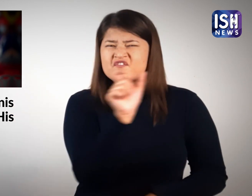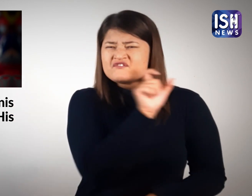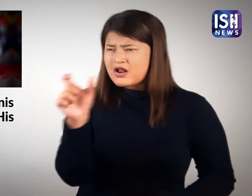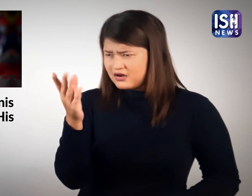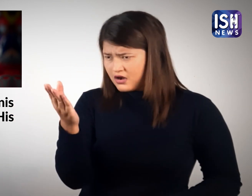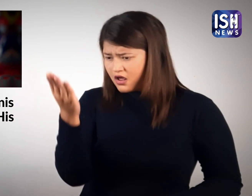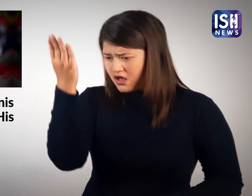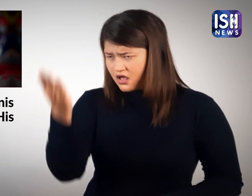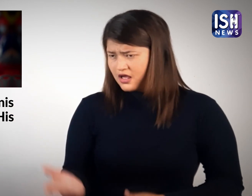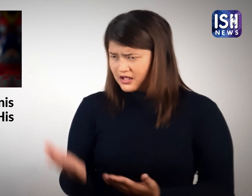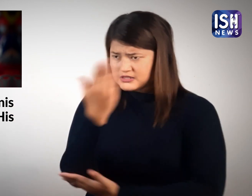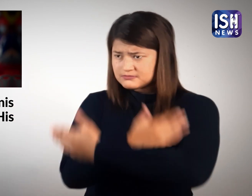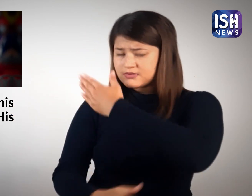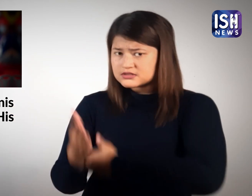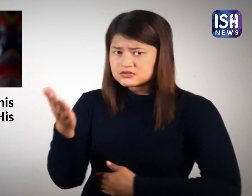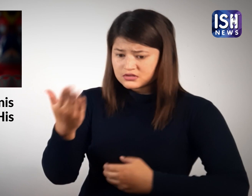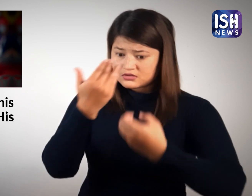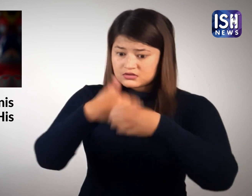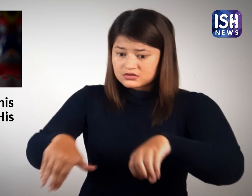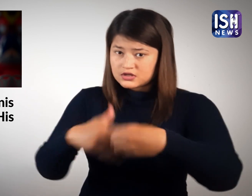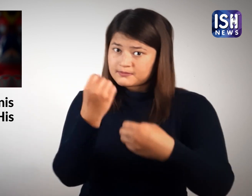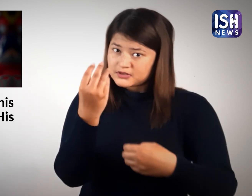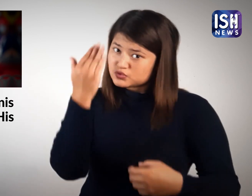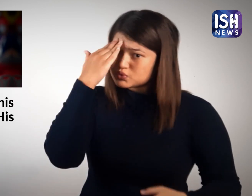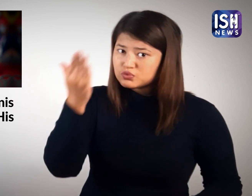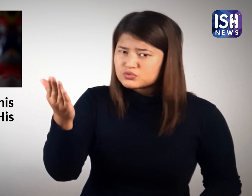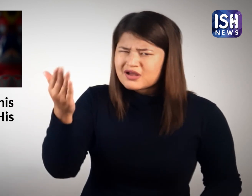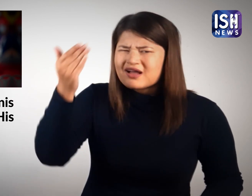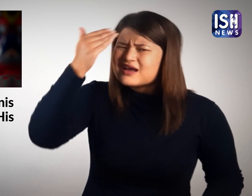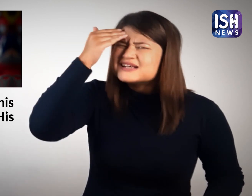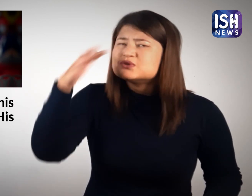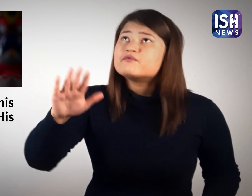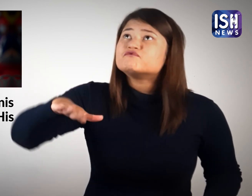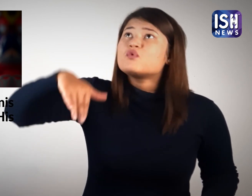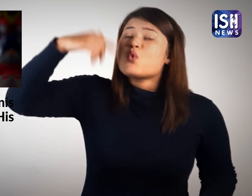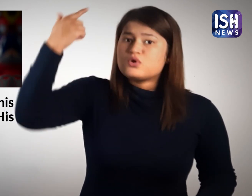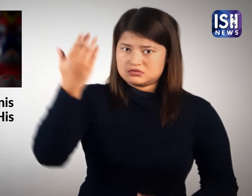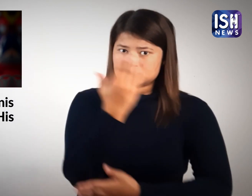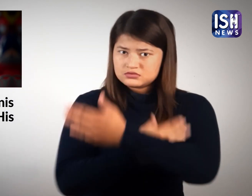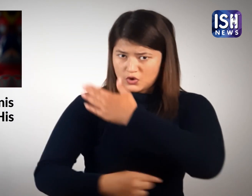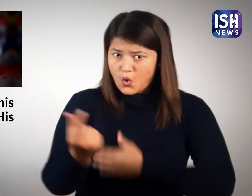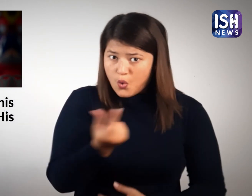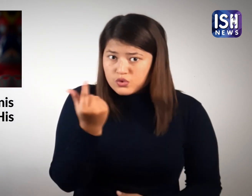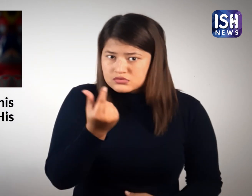खिलाडी ने मुझसे कहा। हस्तक्षिप मत करो क्योंकि तुम अपनी विकलांगता के कारण कभी भी नहीं खेल